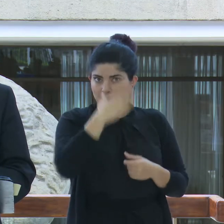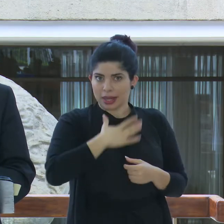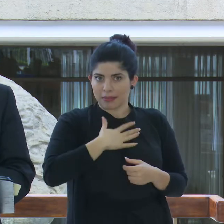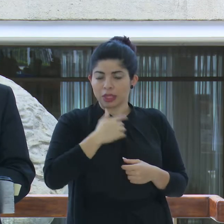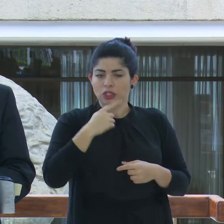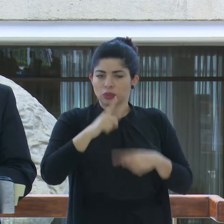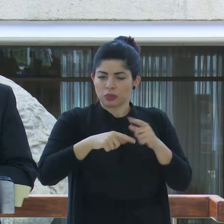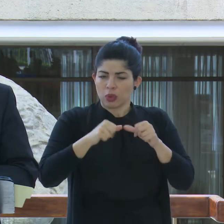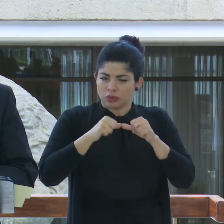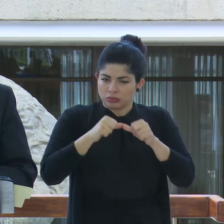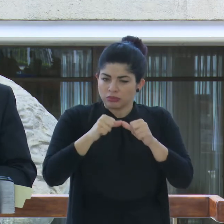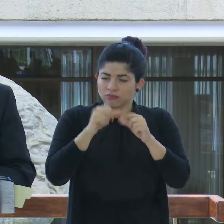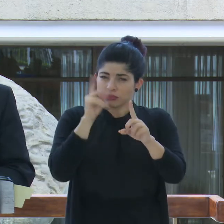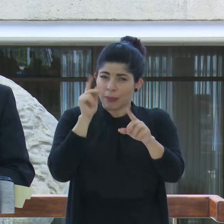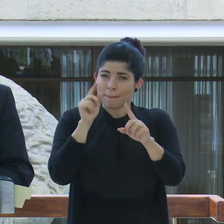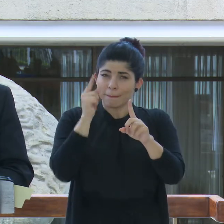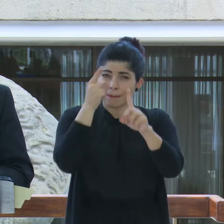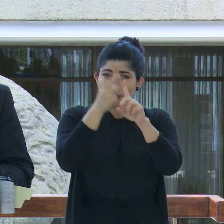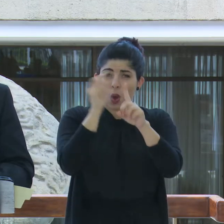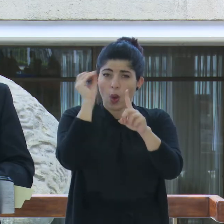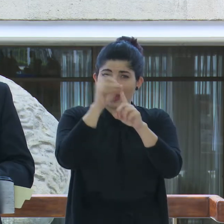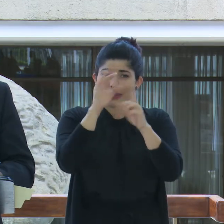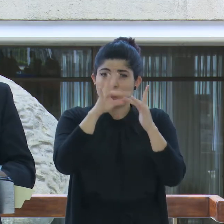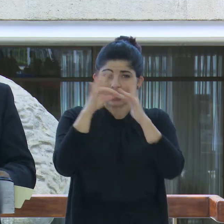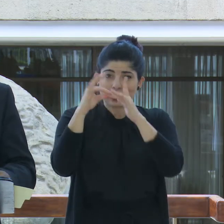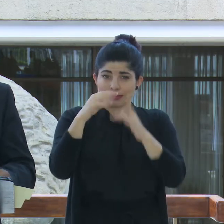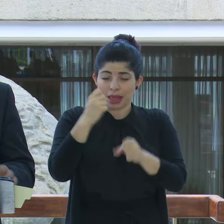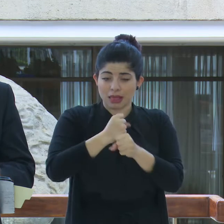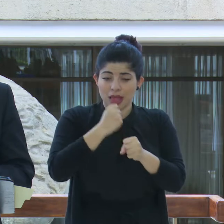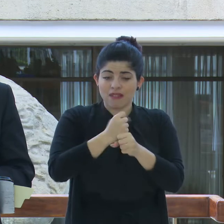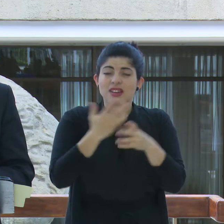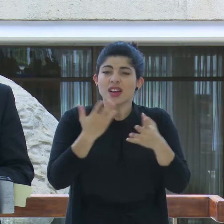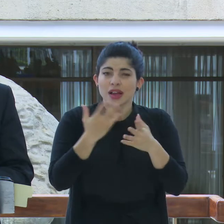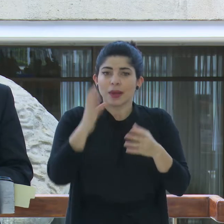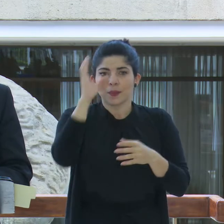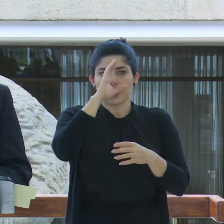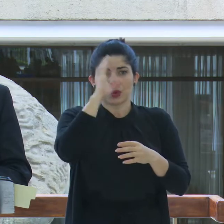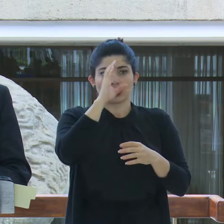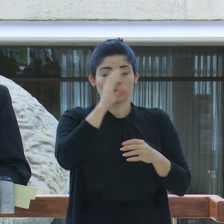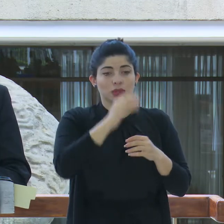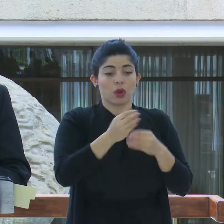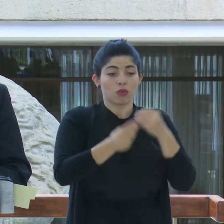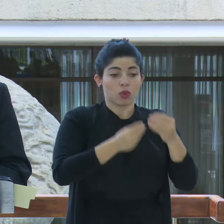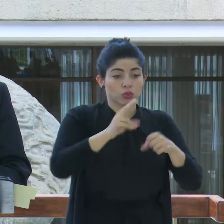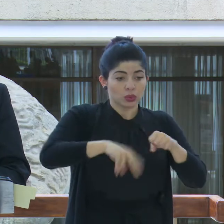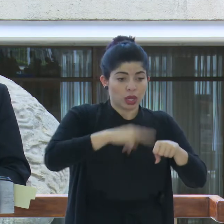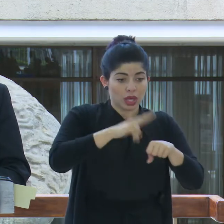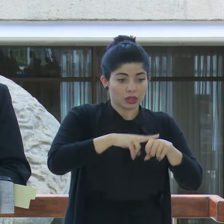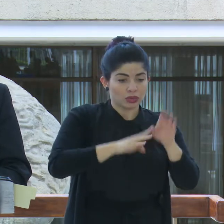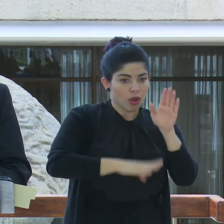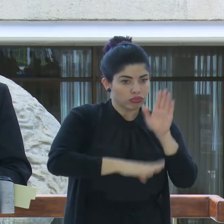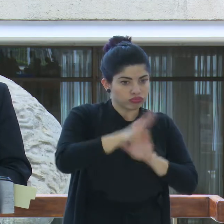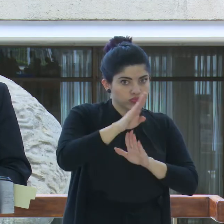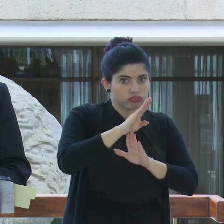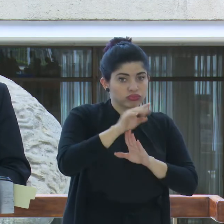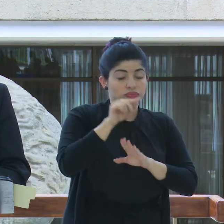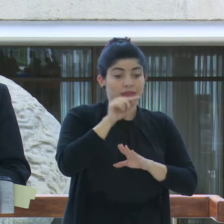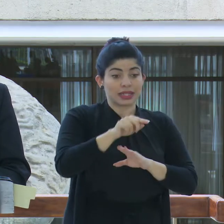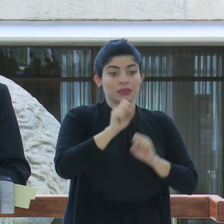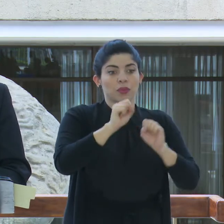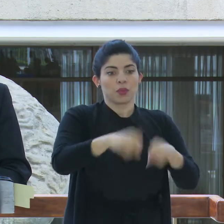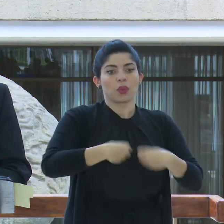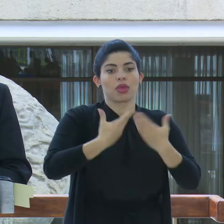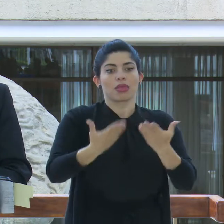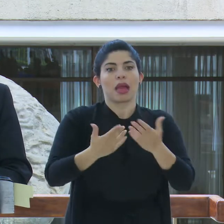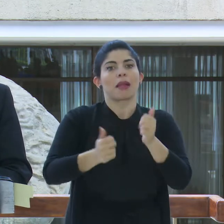como prioridad de su gestión el crecimiento de la producción nacional que lleva a la